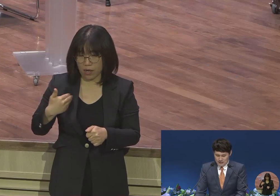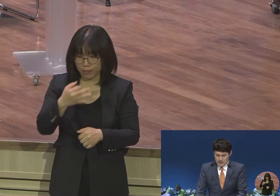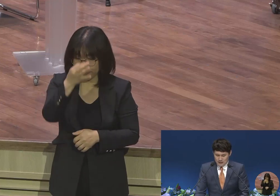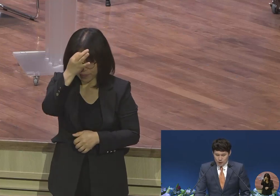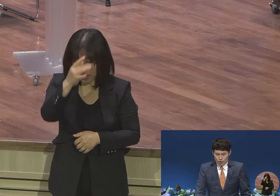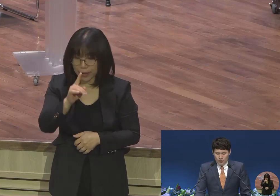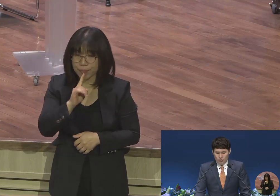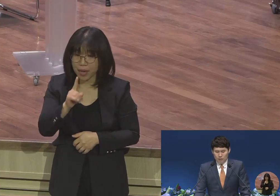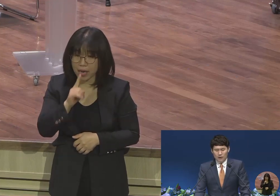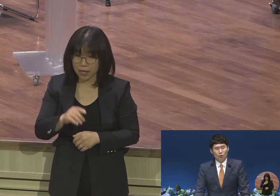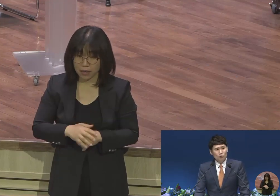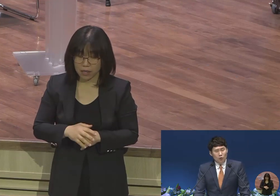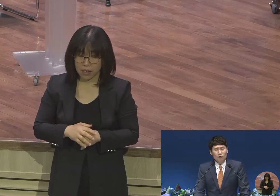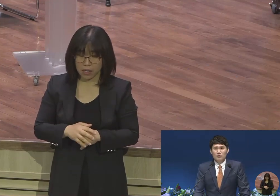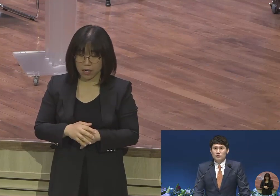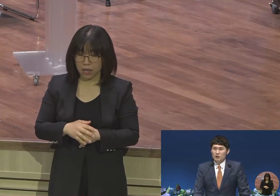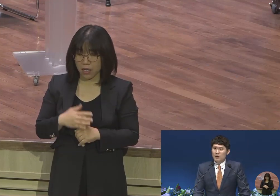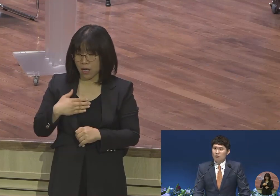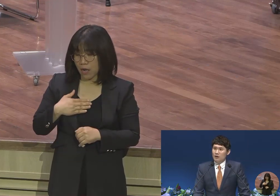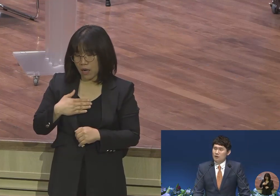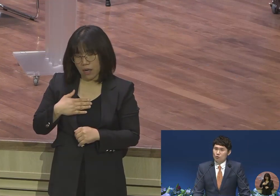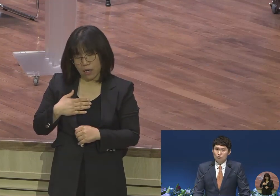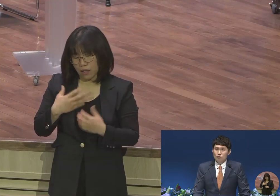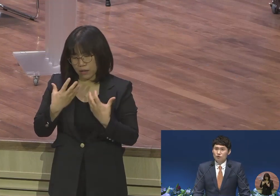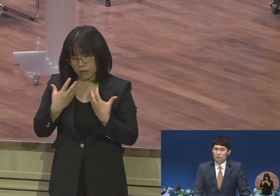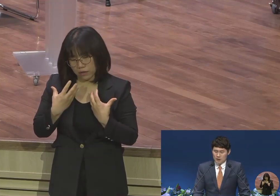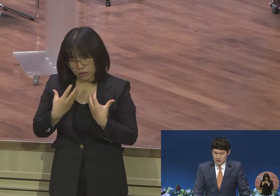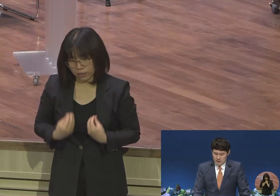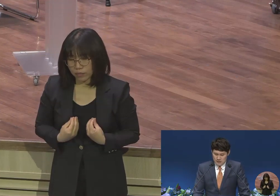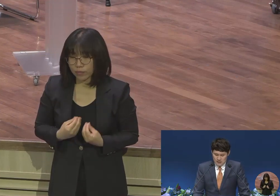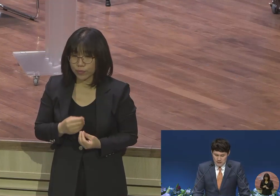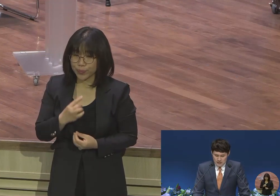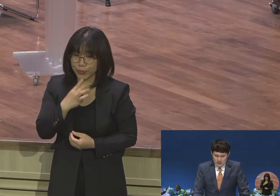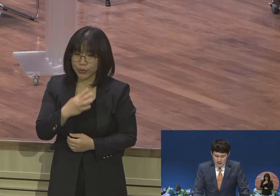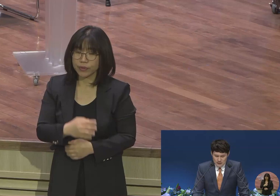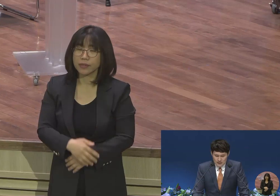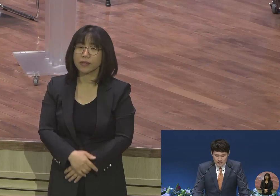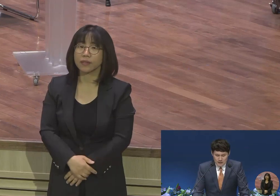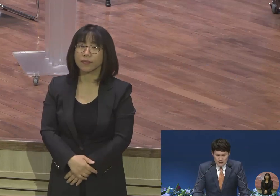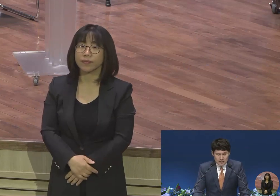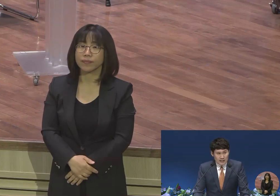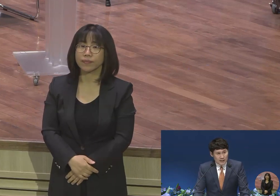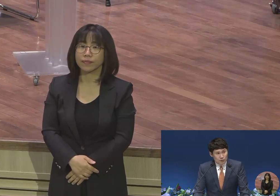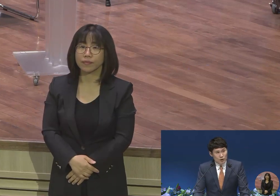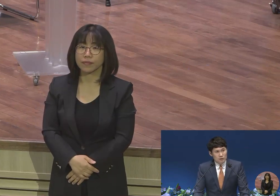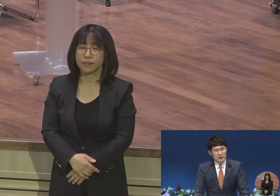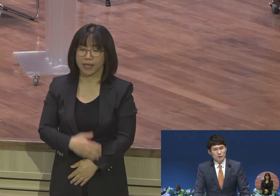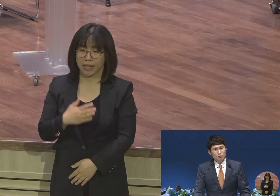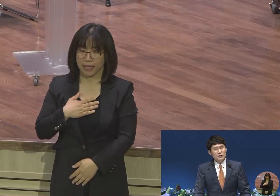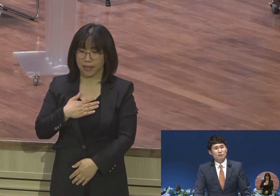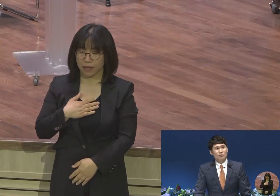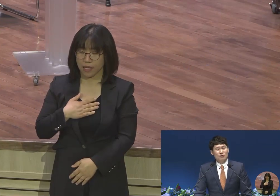주위를 둘러봐도 온통 절망과 고통뿐입니다 제가 안에 되는 우리 군사님의 손을 잡고